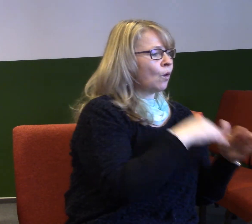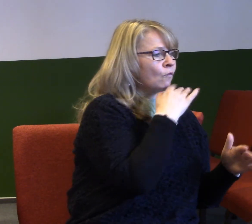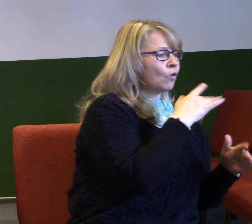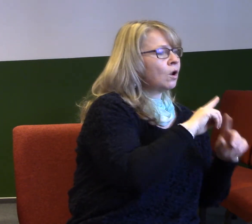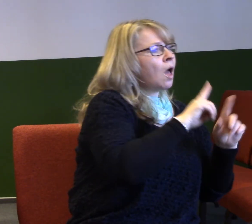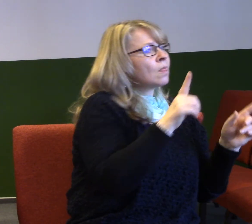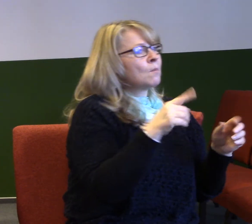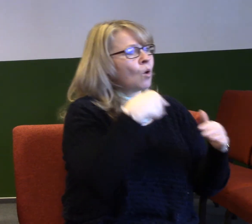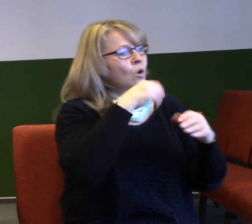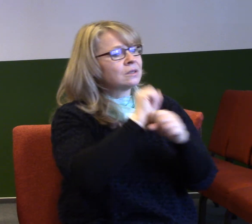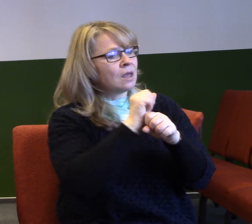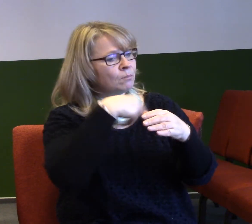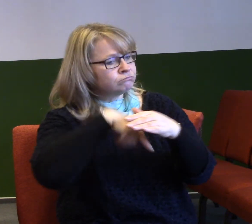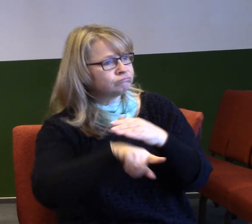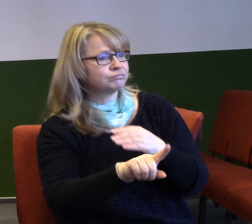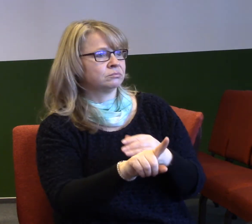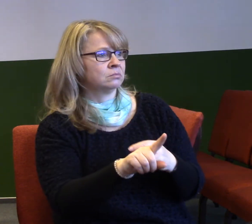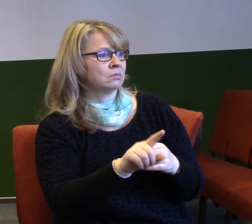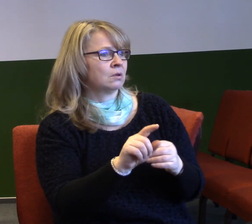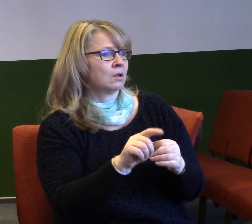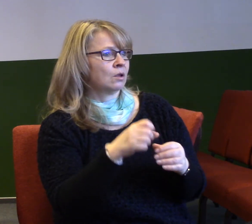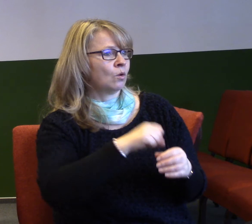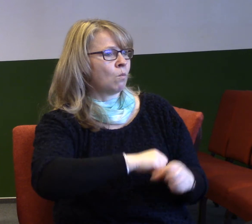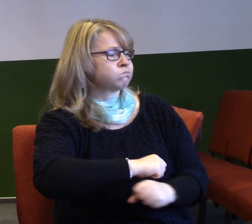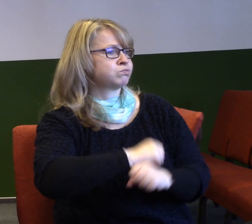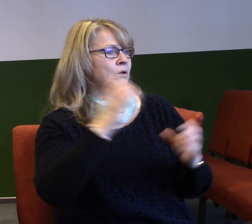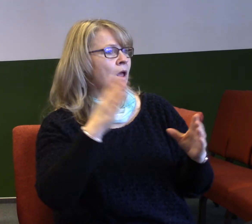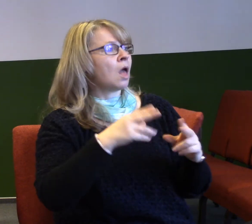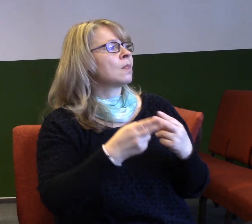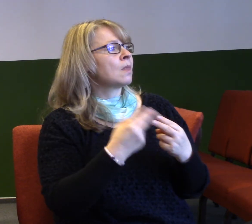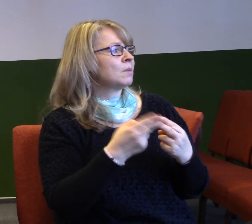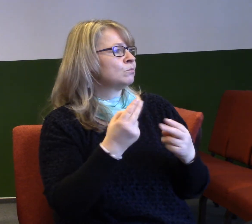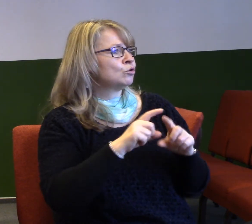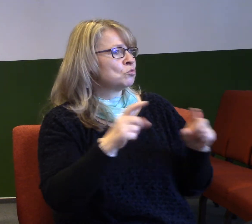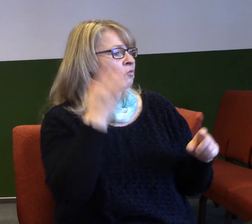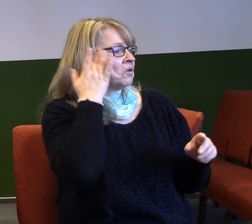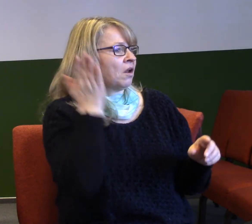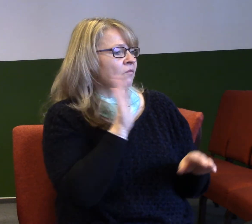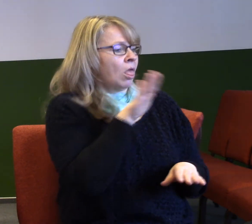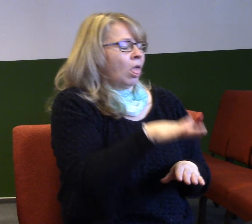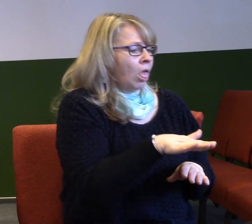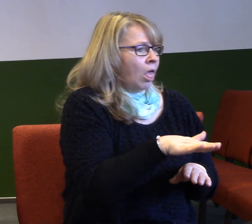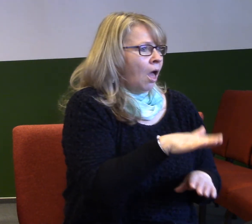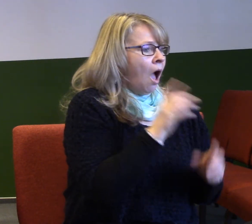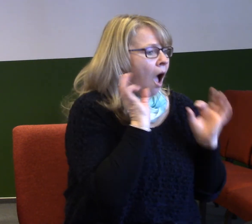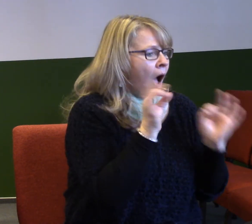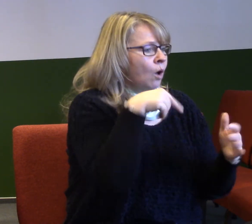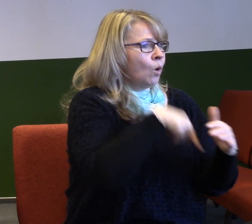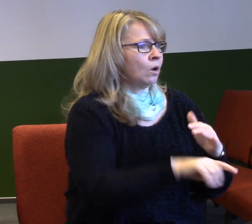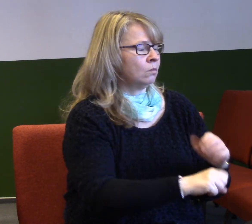ukryté pod zemi. A tím, že jsou ukryté, tak jsou nebezpečné, protože nikdy nevíme, kdy na ně stoupneme kdybo kdy do nich narazíme. Takže